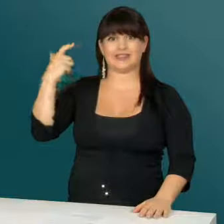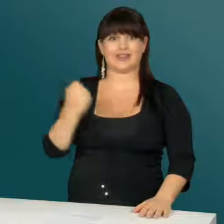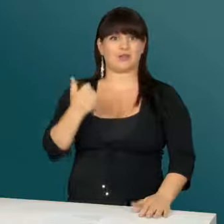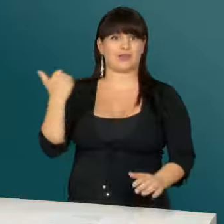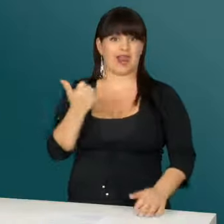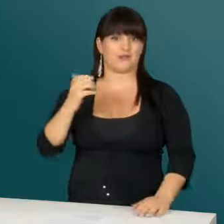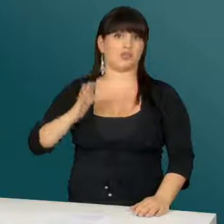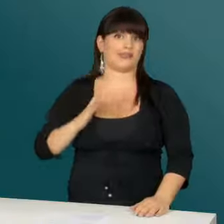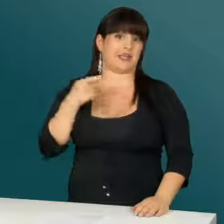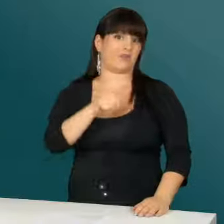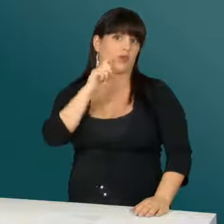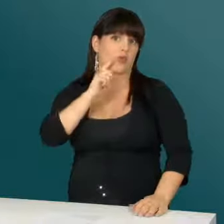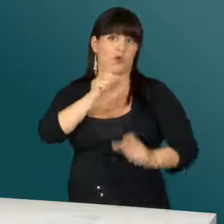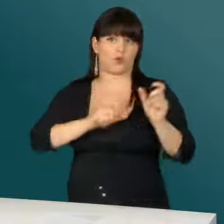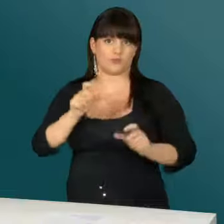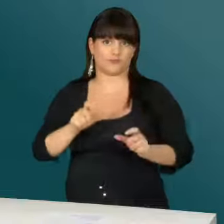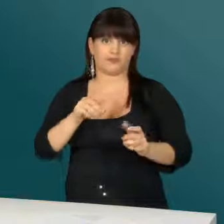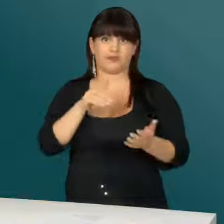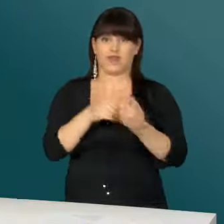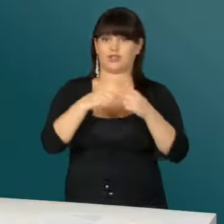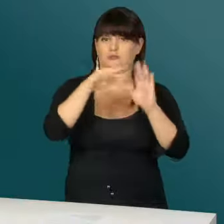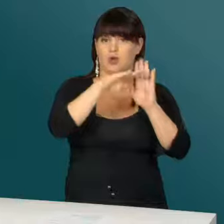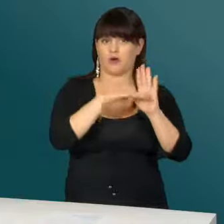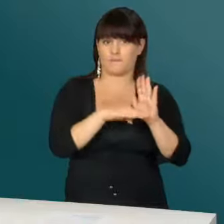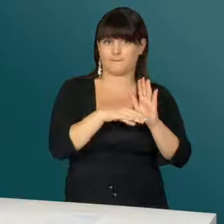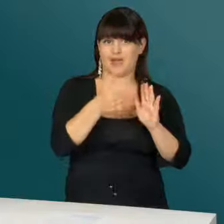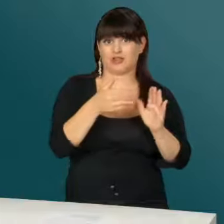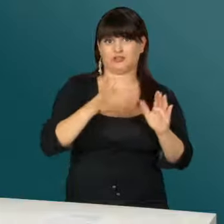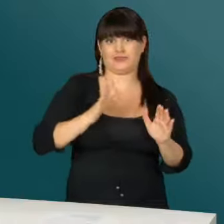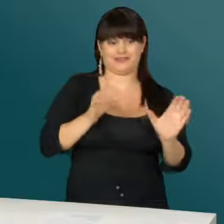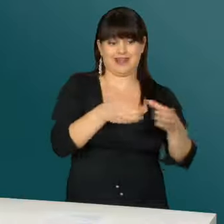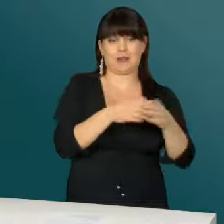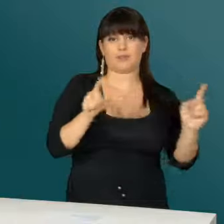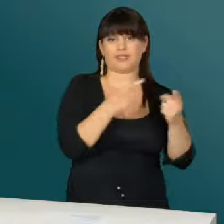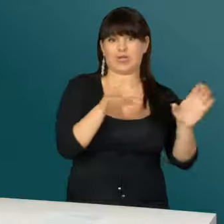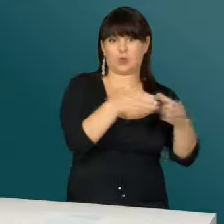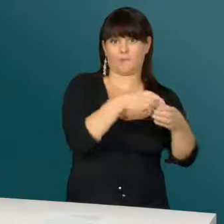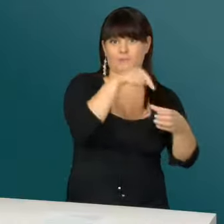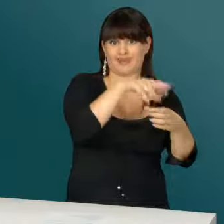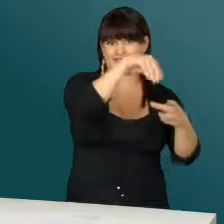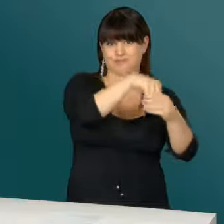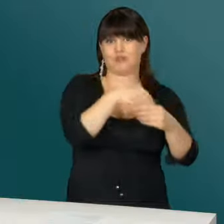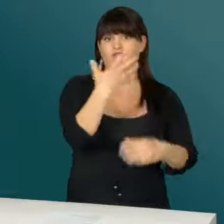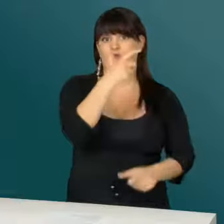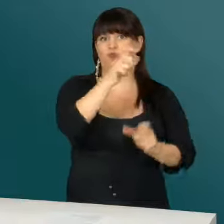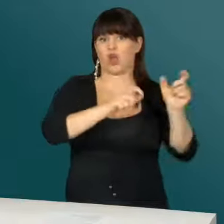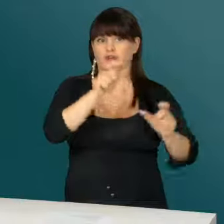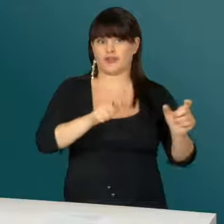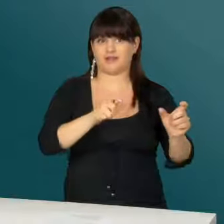Juni 2011, wird für Gehörlose Menschen ein Spezialprogramm angeboten. Die fünf Musiker der Musikgruppe